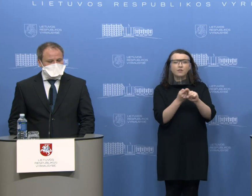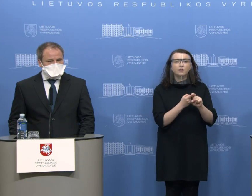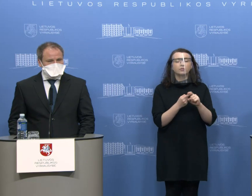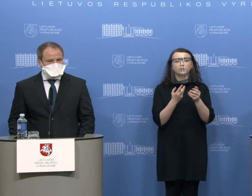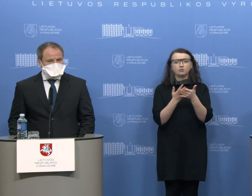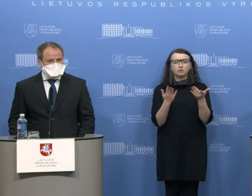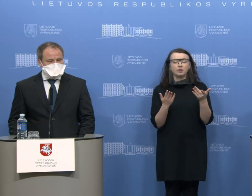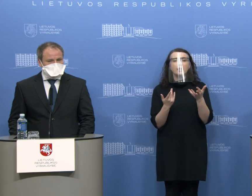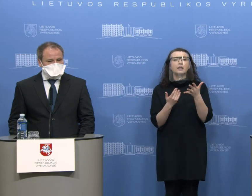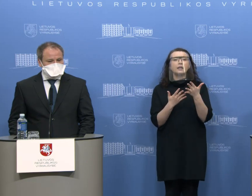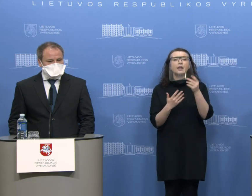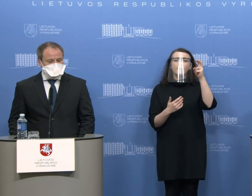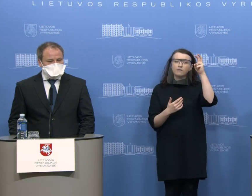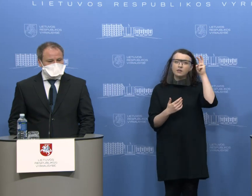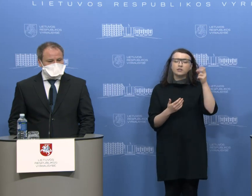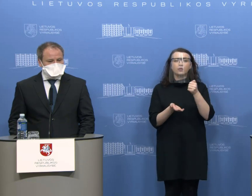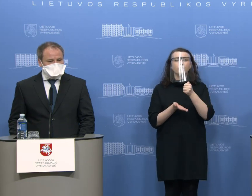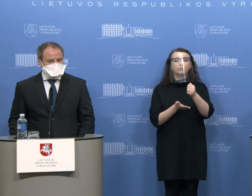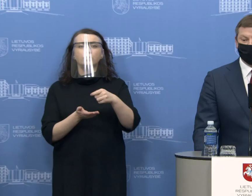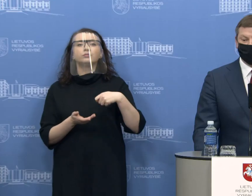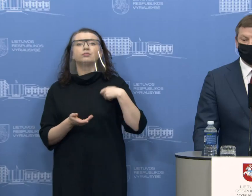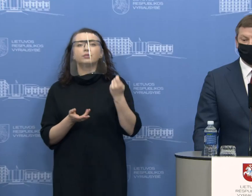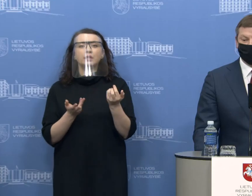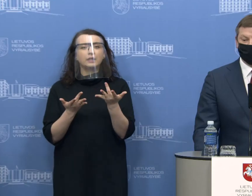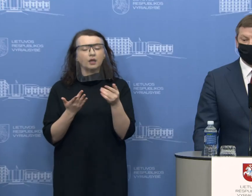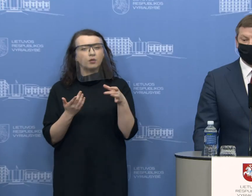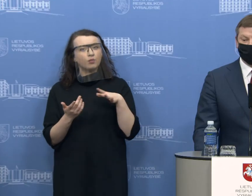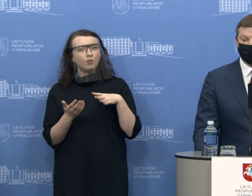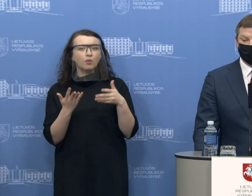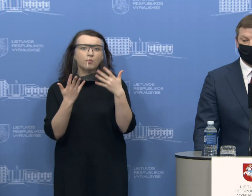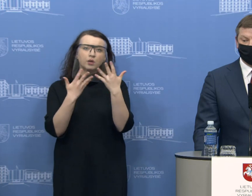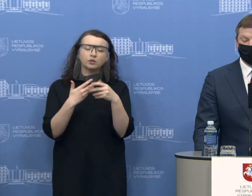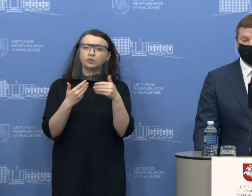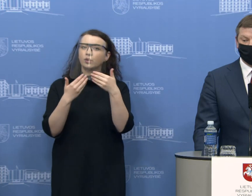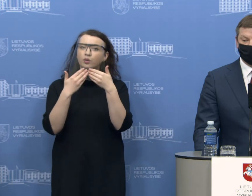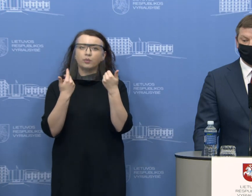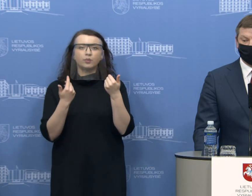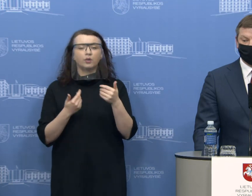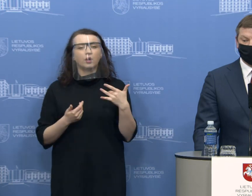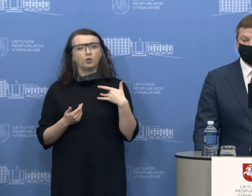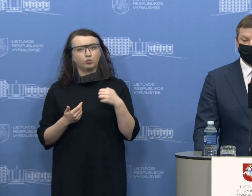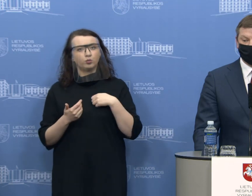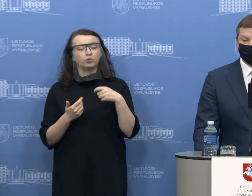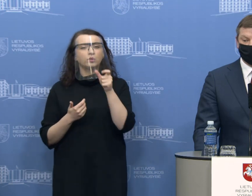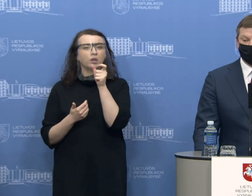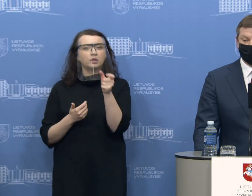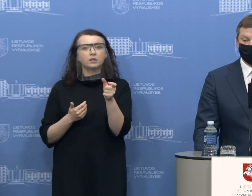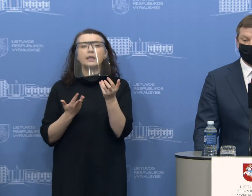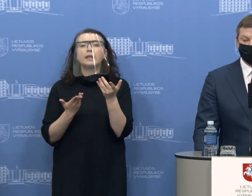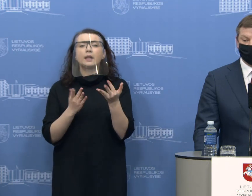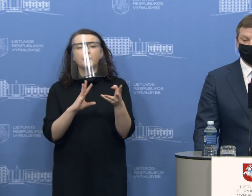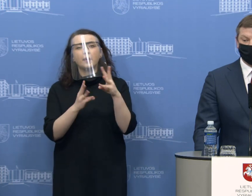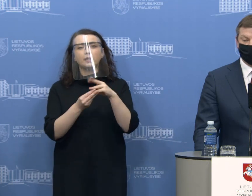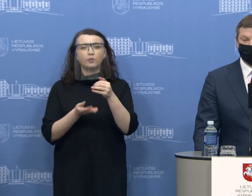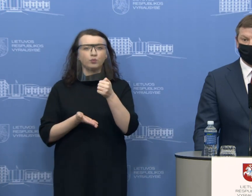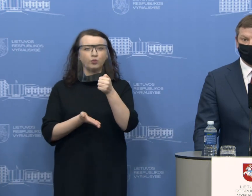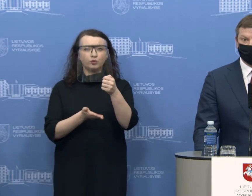didžetui ir kiek mokesčių nebus surinkta arba nėra surinkta, jau dabar, gal jau kažkokus požinius matot, kiek apskritai